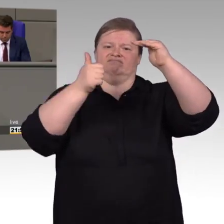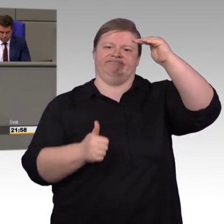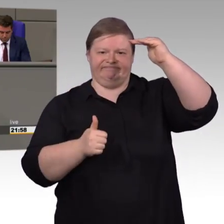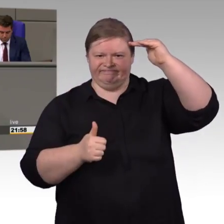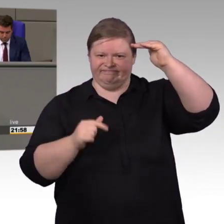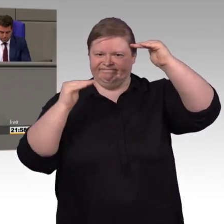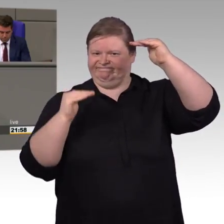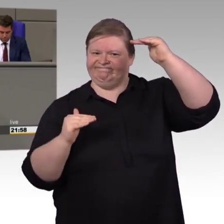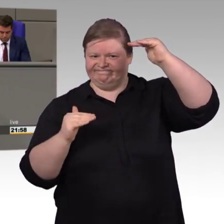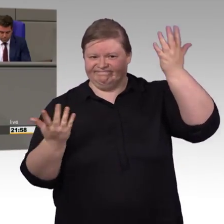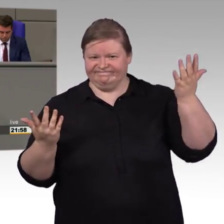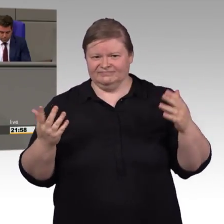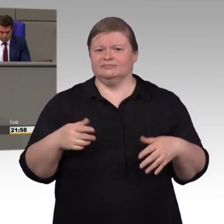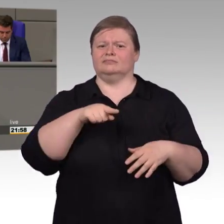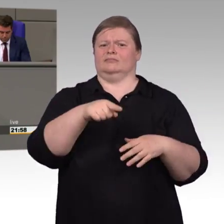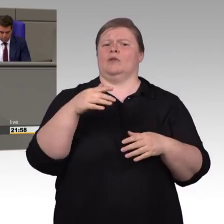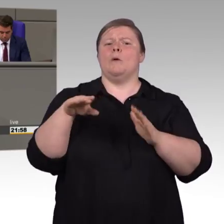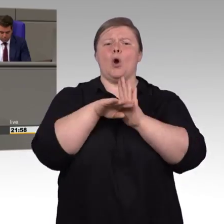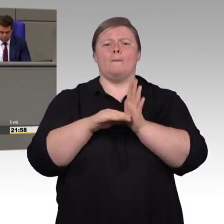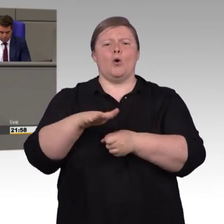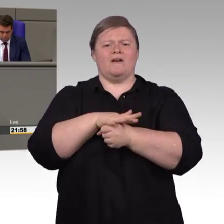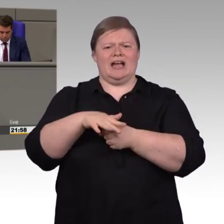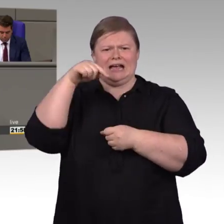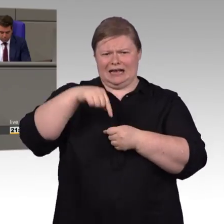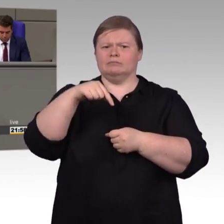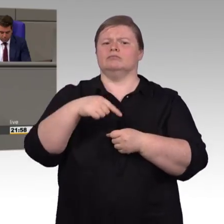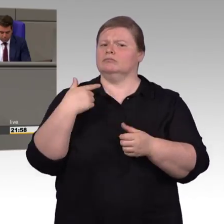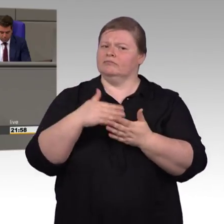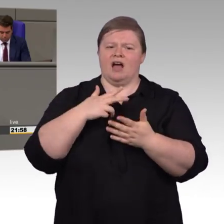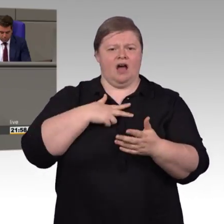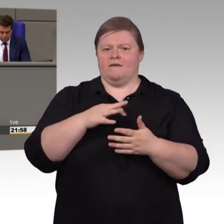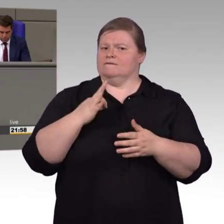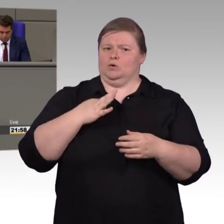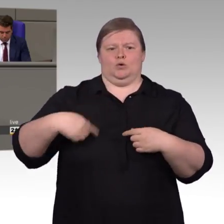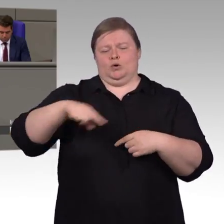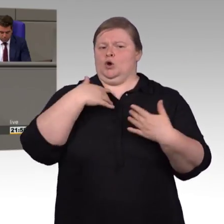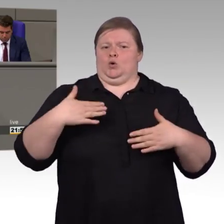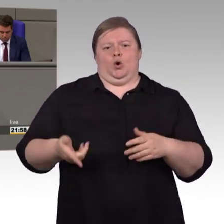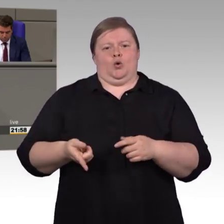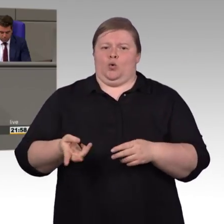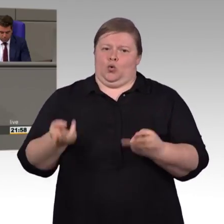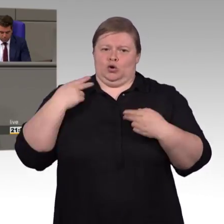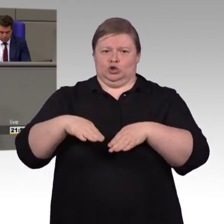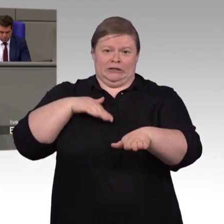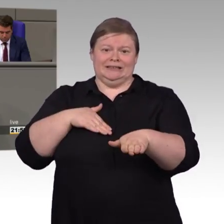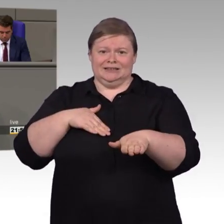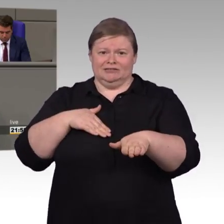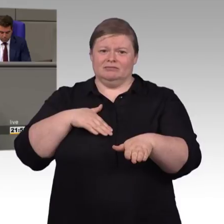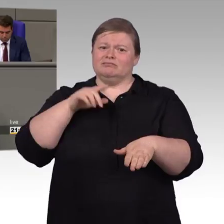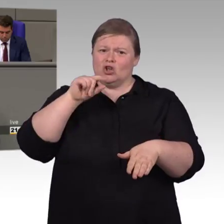Sie nach der Anhörung und Ihren Änderungsanträgen, Herr Beeck hat es schon zitiert, die Stellungnahme des Blinden- und Sehbehindertenverbandes sich anschauen, werden Sie genau